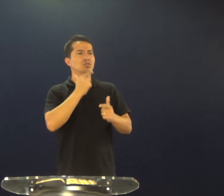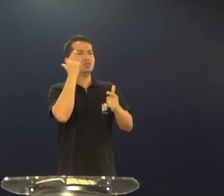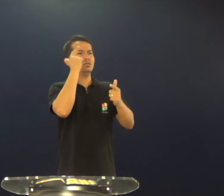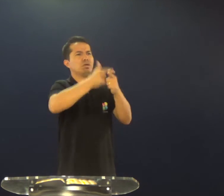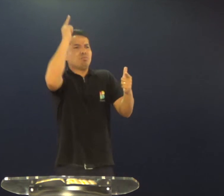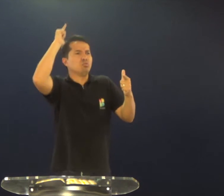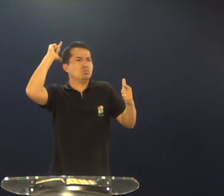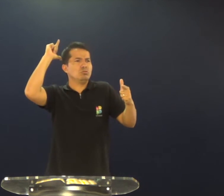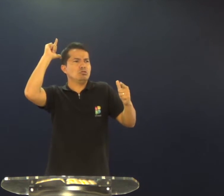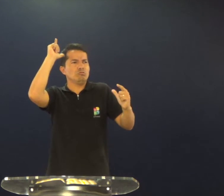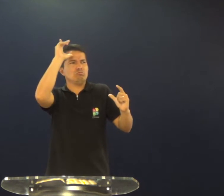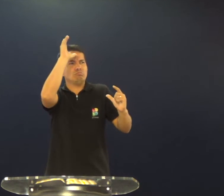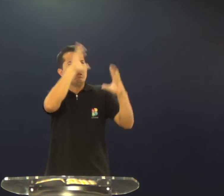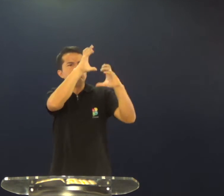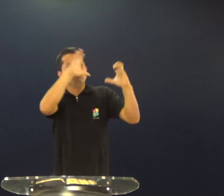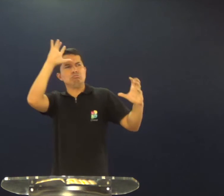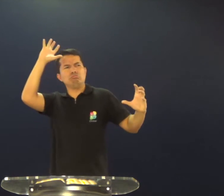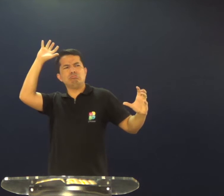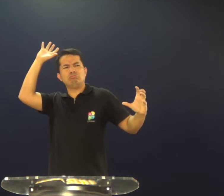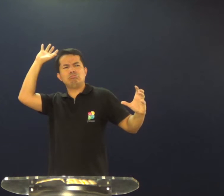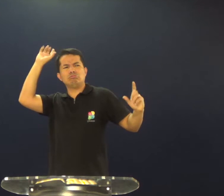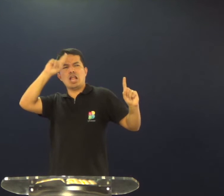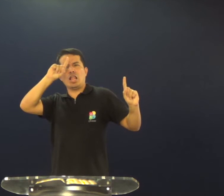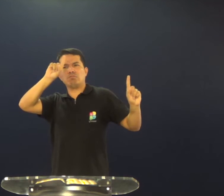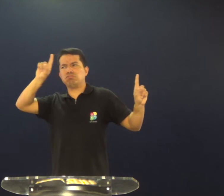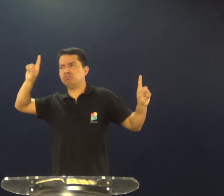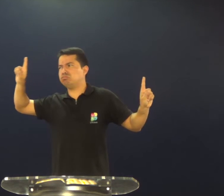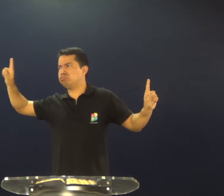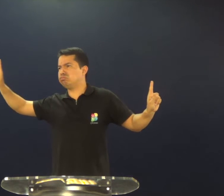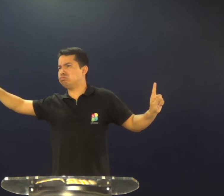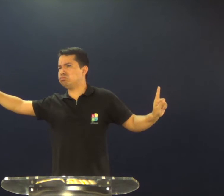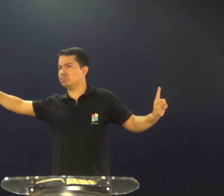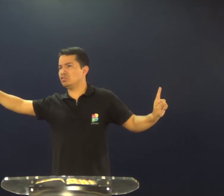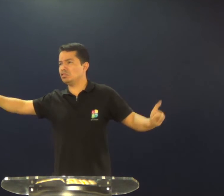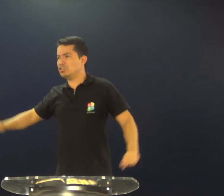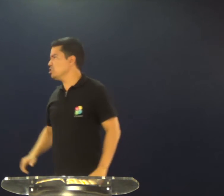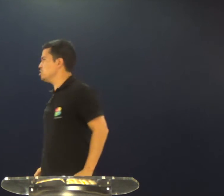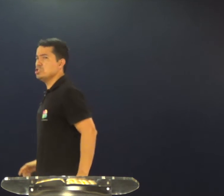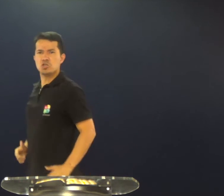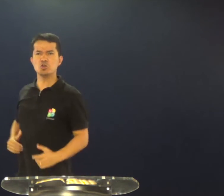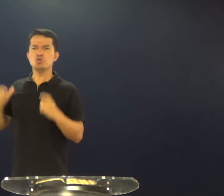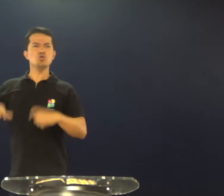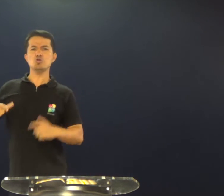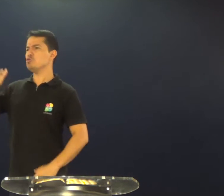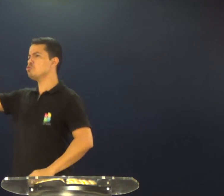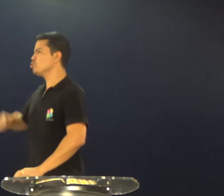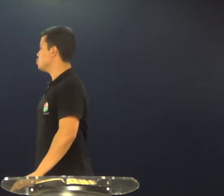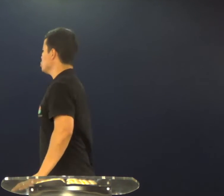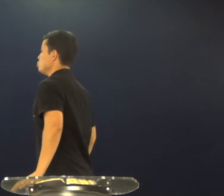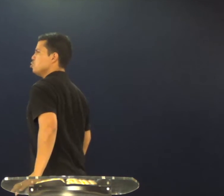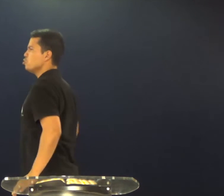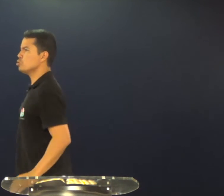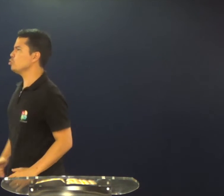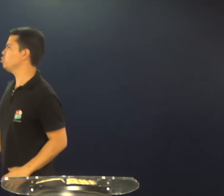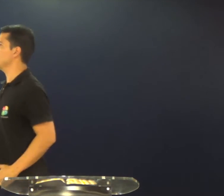segue a vida, de repente um dia, acontece um problema de relacionamento, e os dois se distanciam, vão